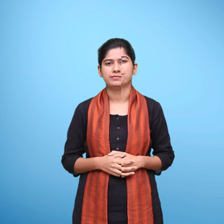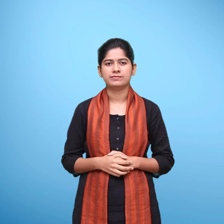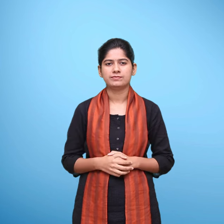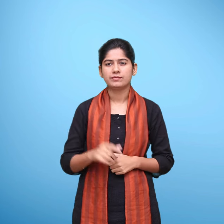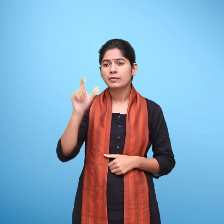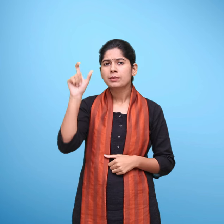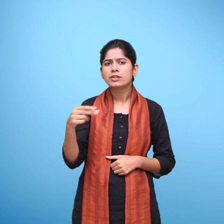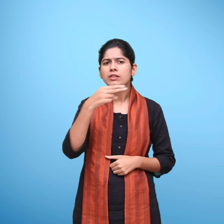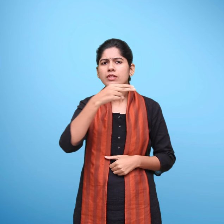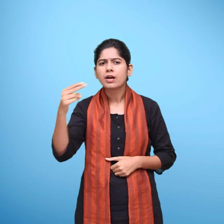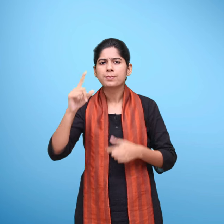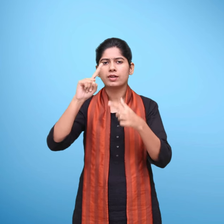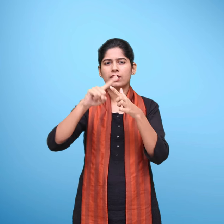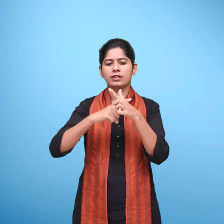एवं जीतेंद्र कुमार